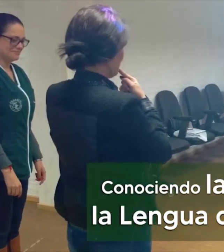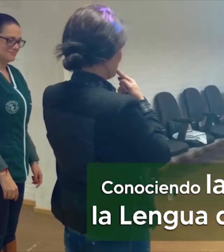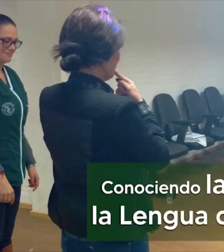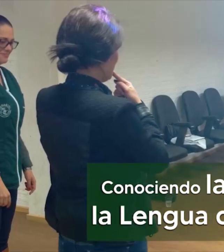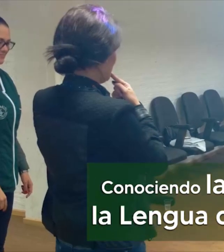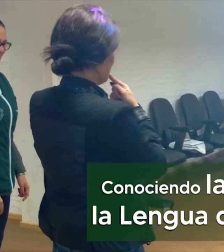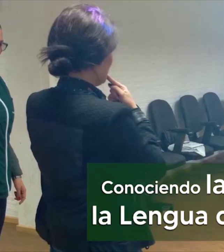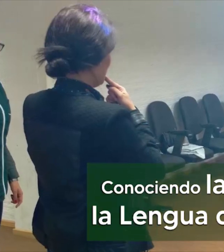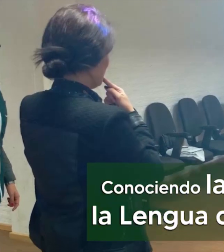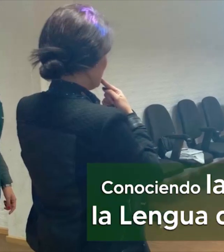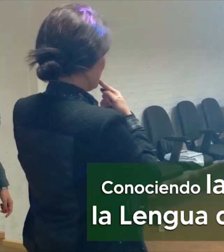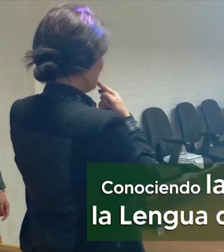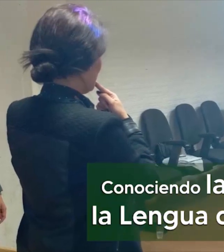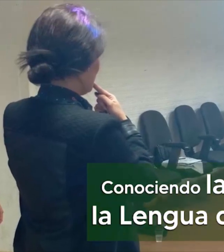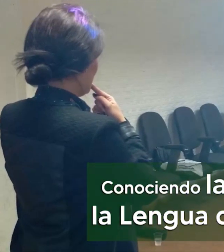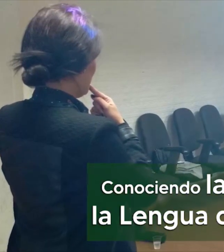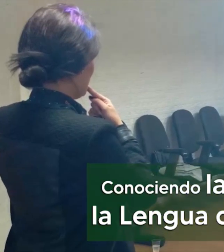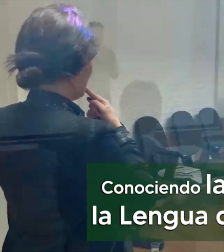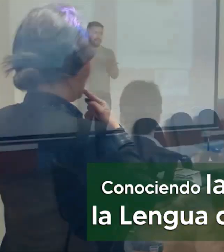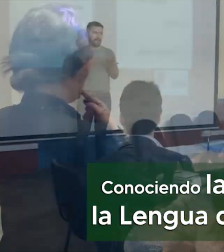Conociendo la cultura sorda y la lengua de señas colombiana.